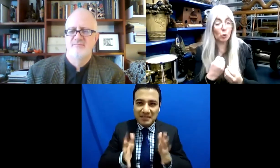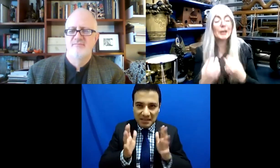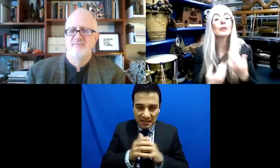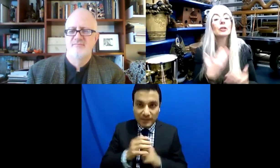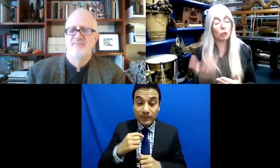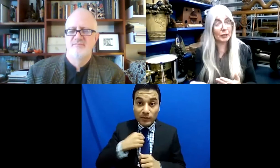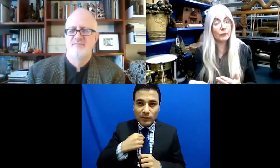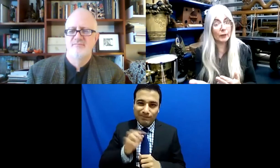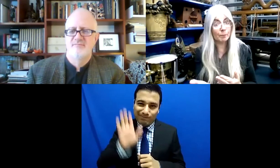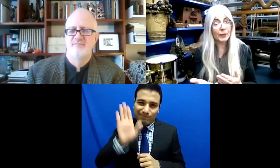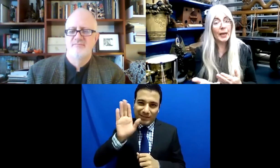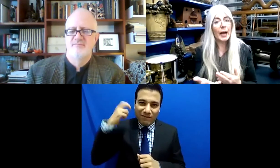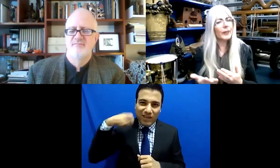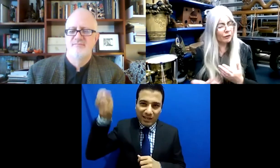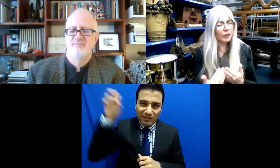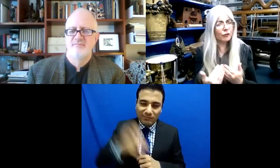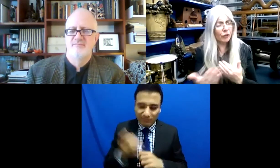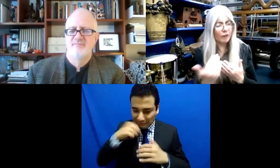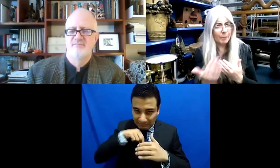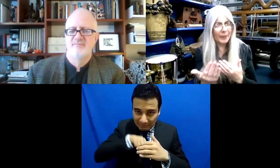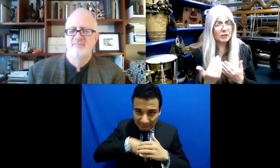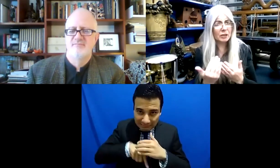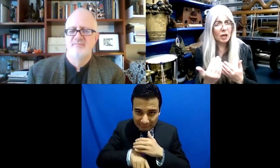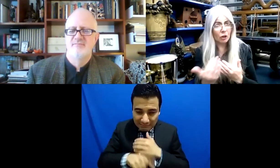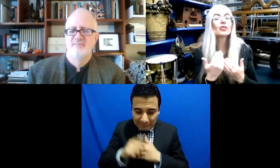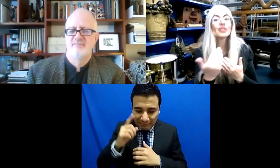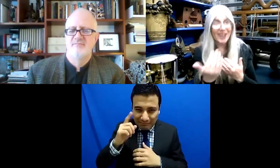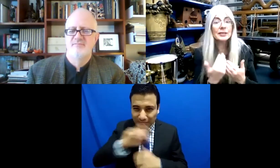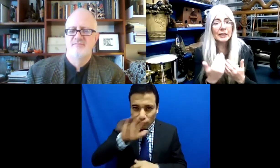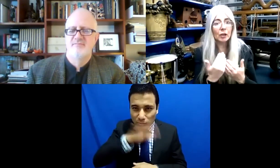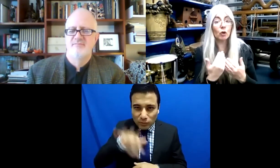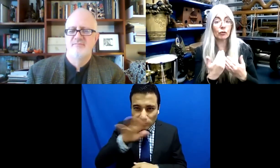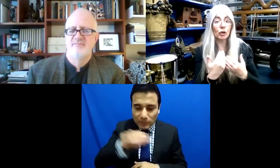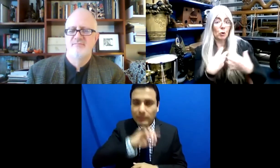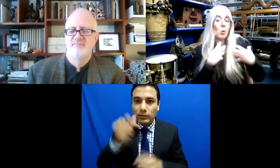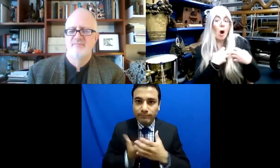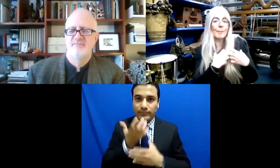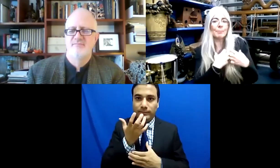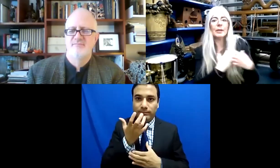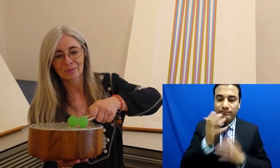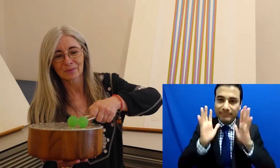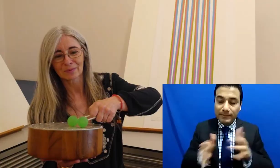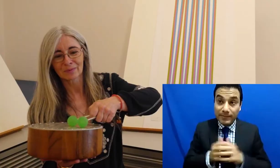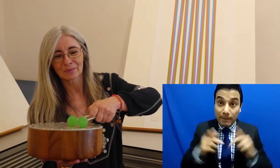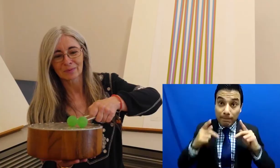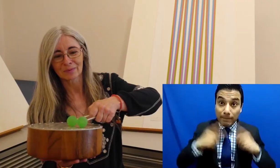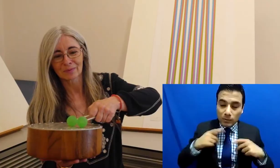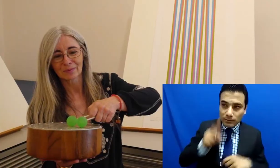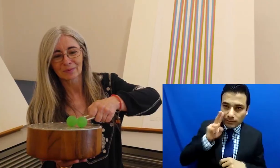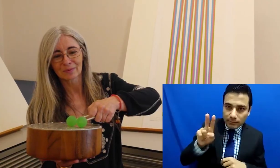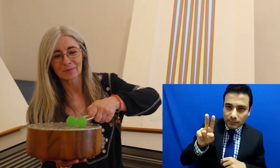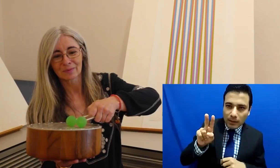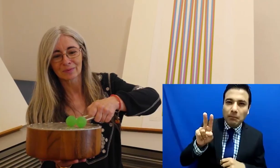y saliste de un proceso y la gente va a entender ese proceso y van